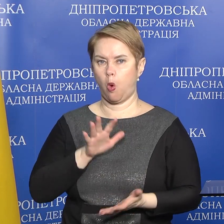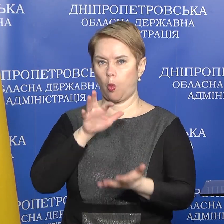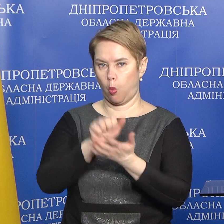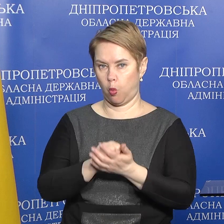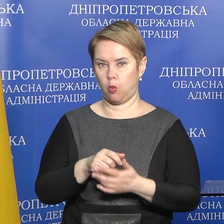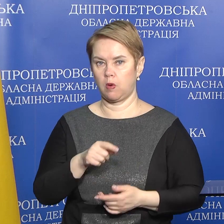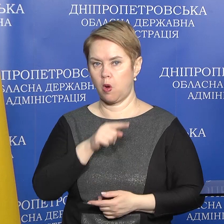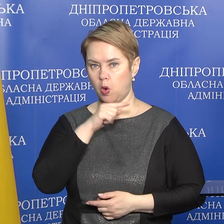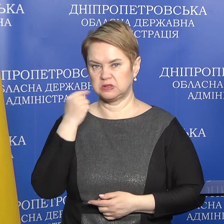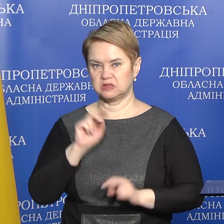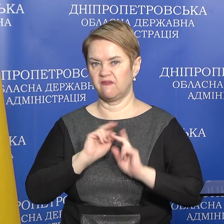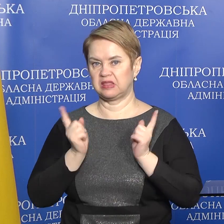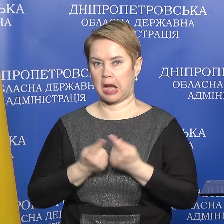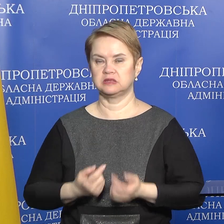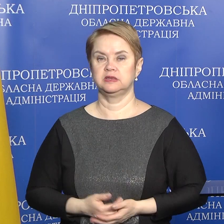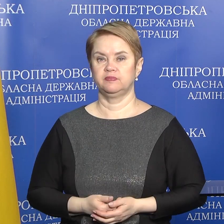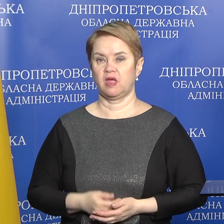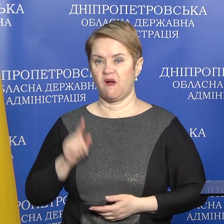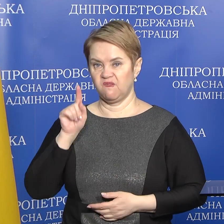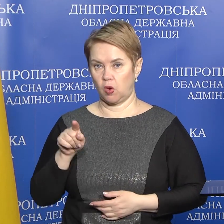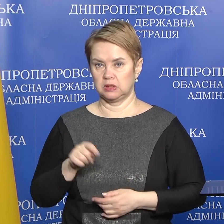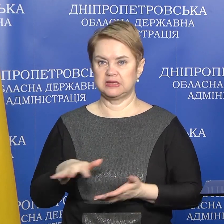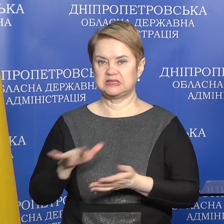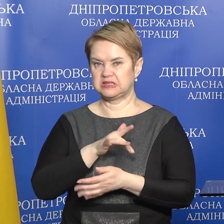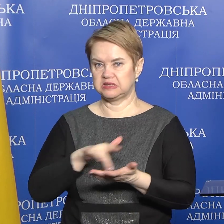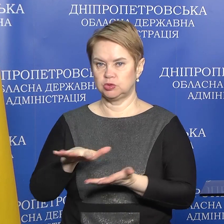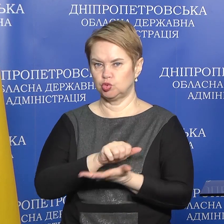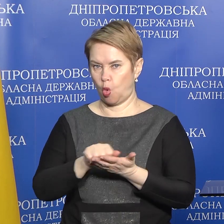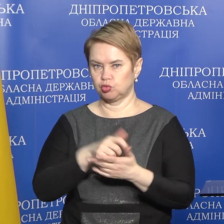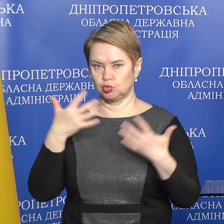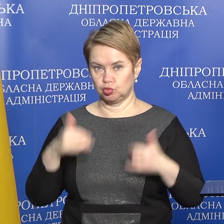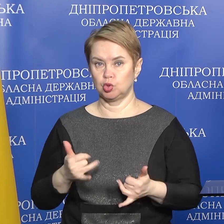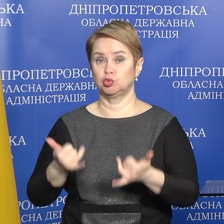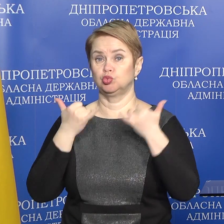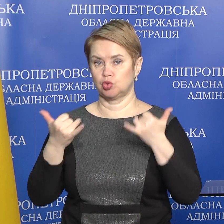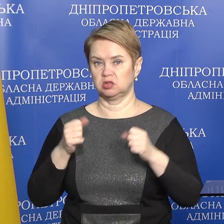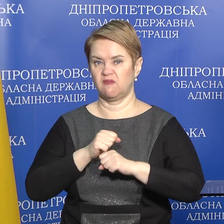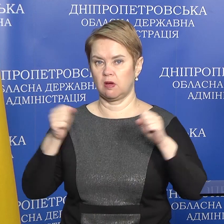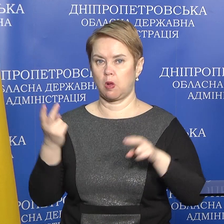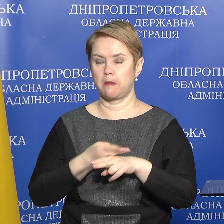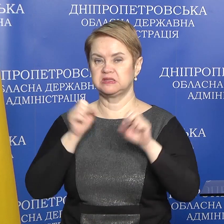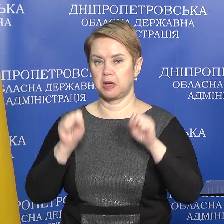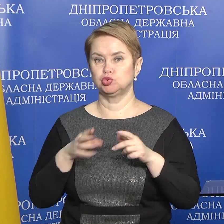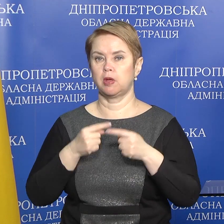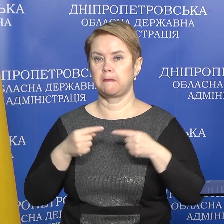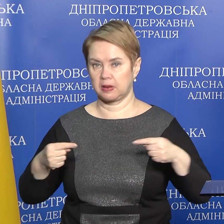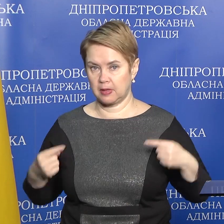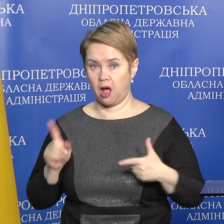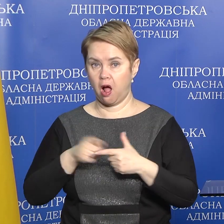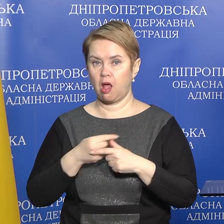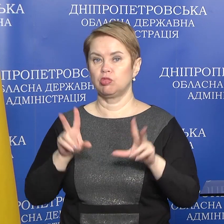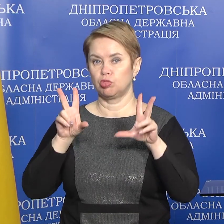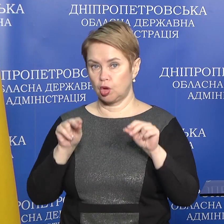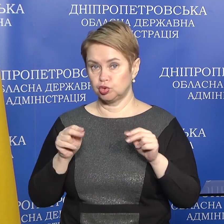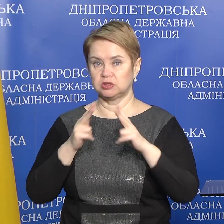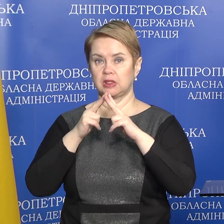окупантами Російської Федерації, вони знешкоджують, звісно ж, і сучасні вибухонебезпечні предмети, але на